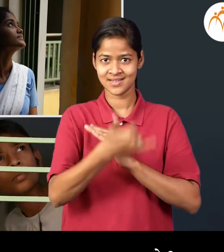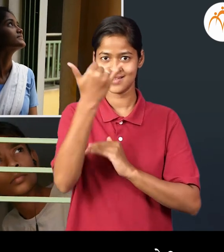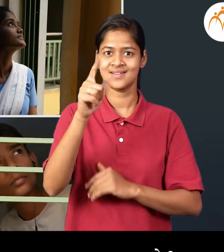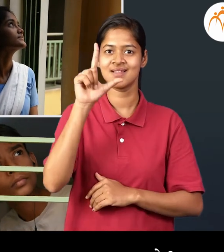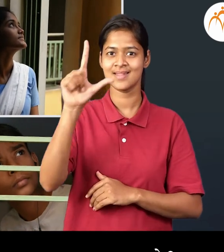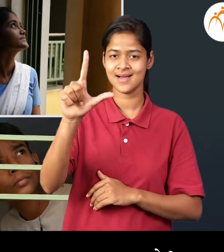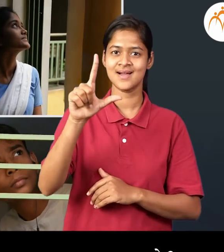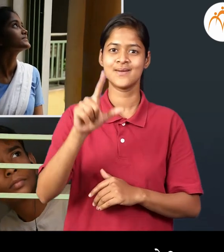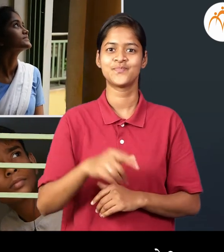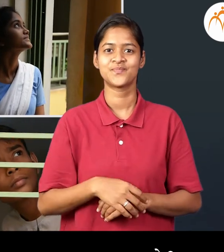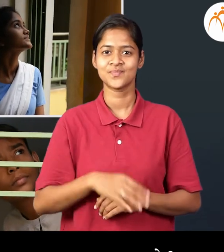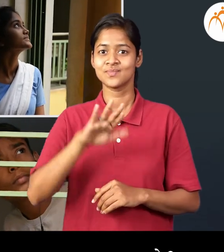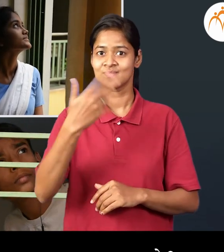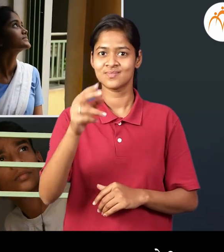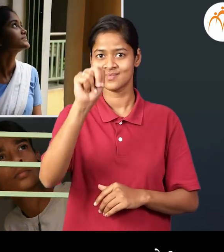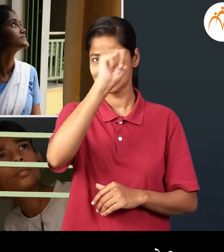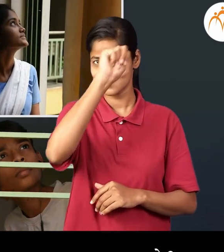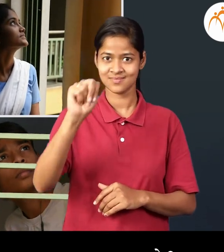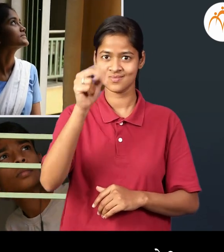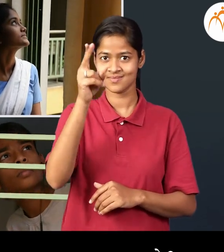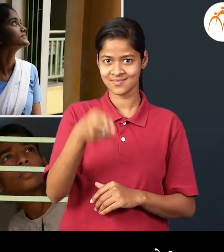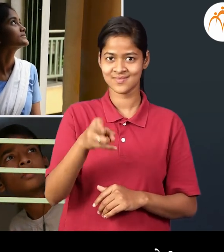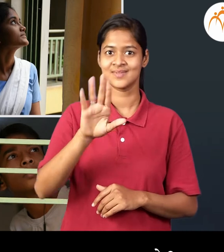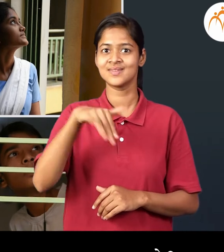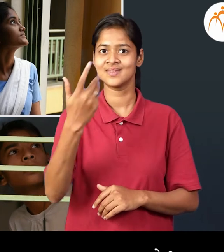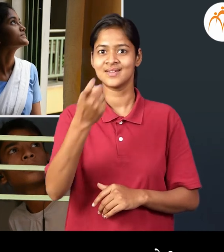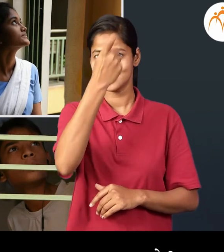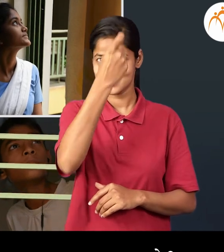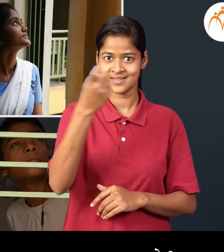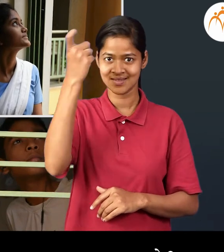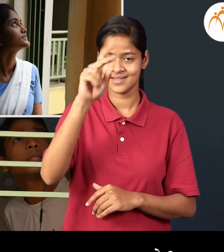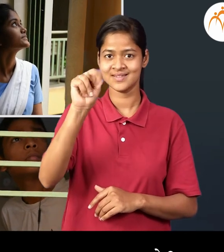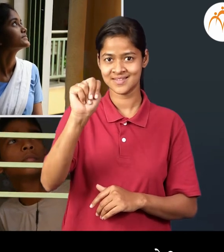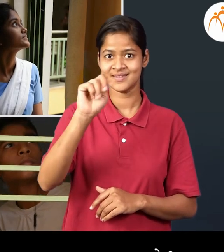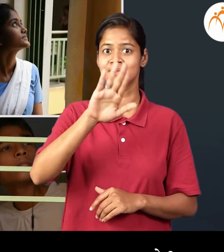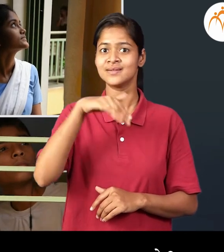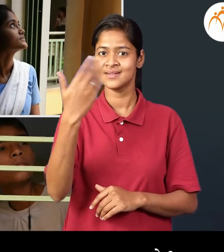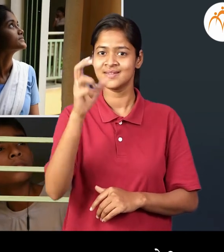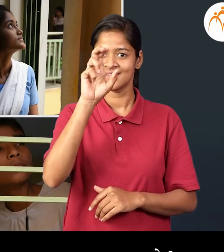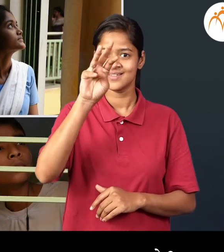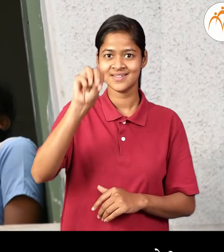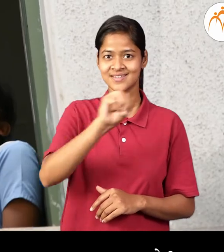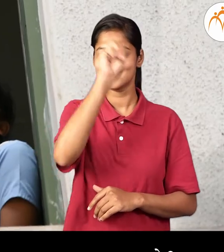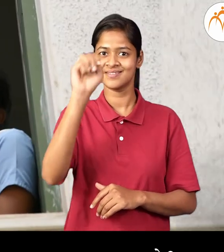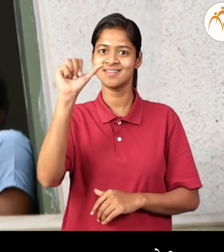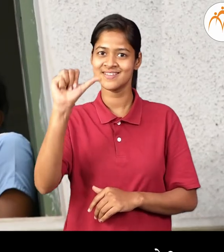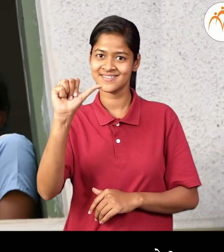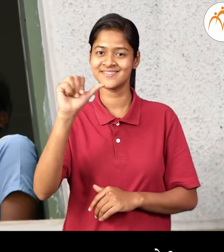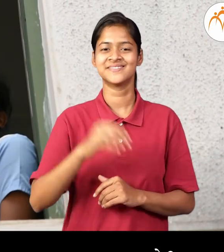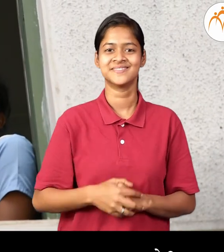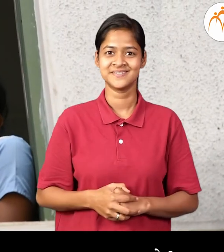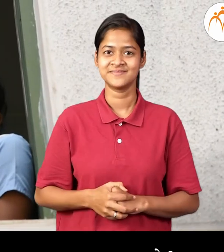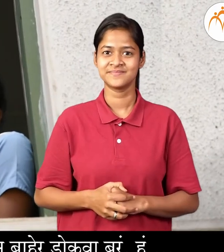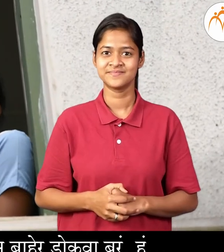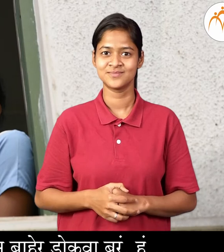अलात का